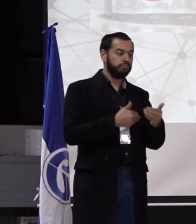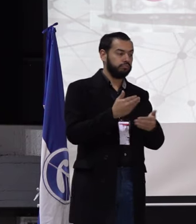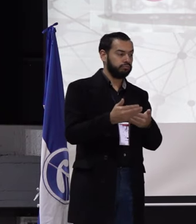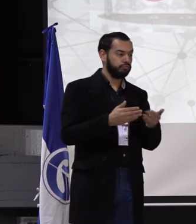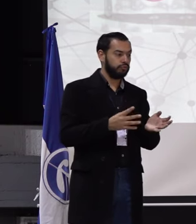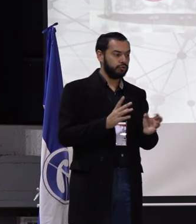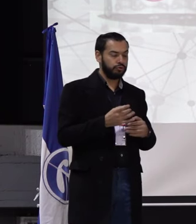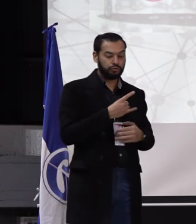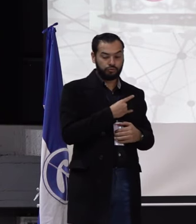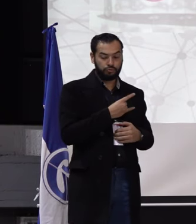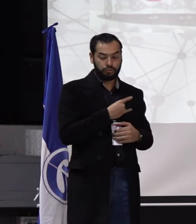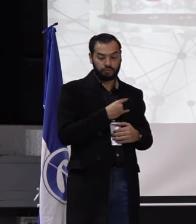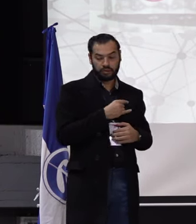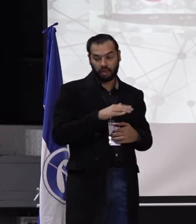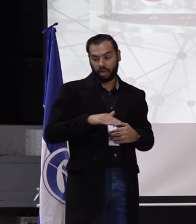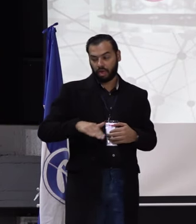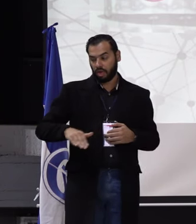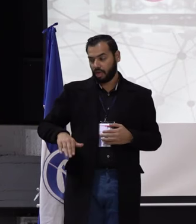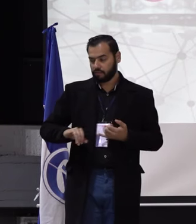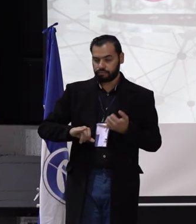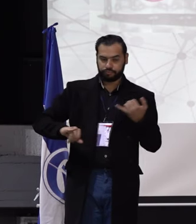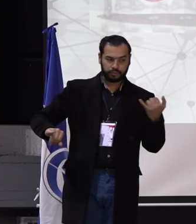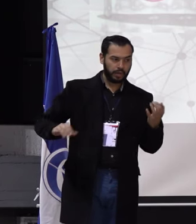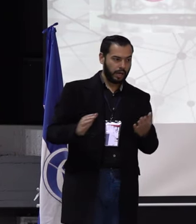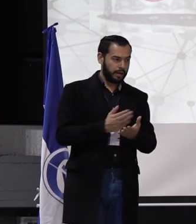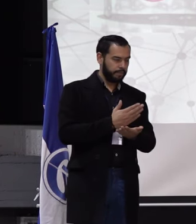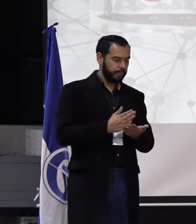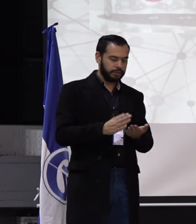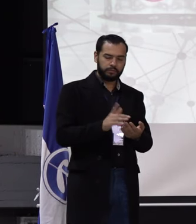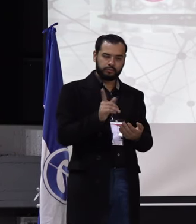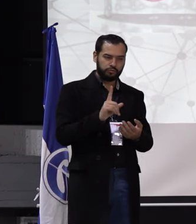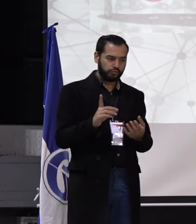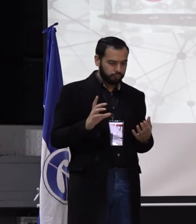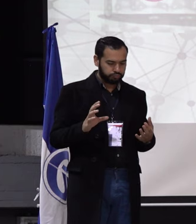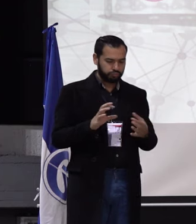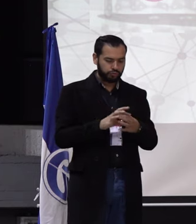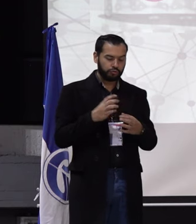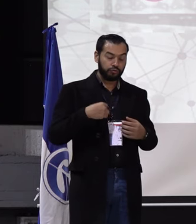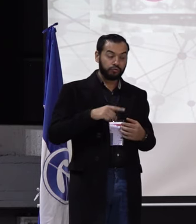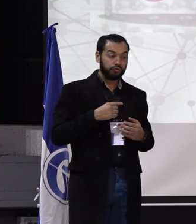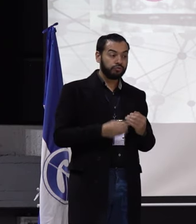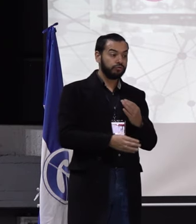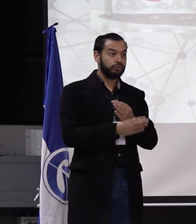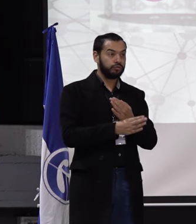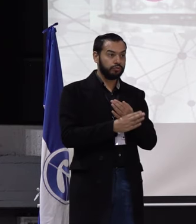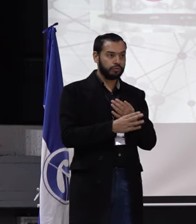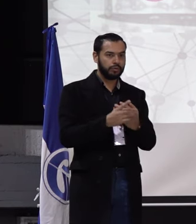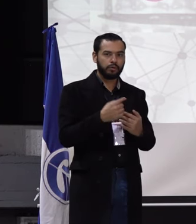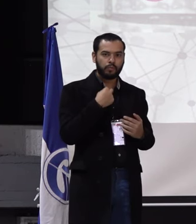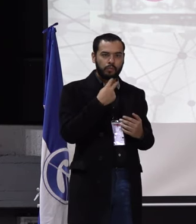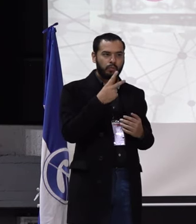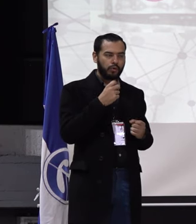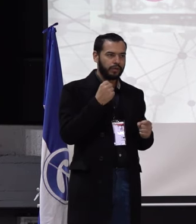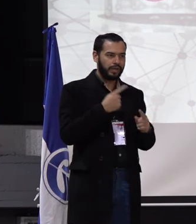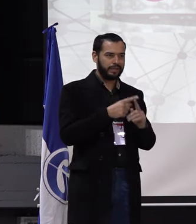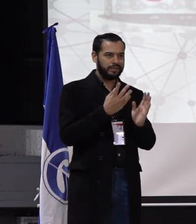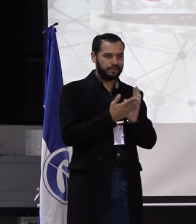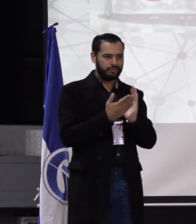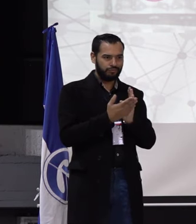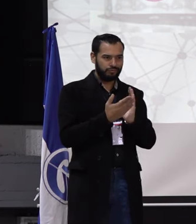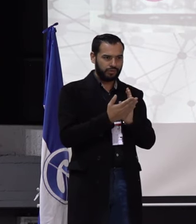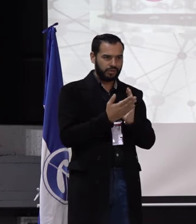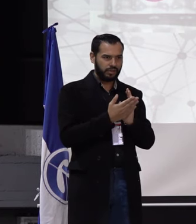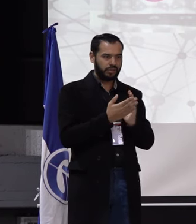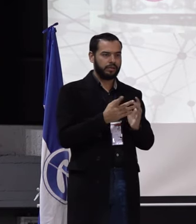la universidad se quede a un lado, se quede aislada, sino que nosotros sigamos siendo la voz de los egresados en